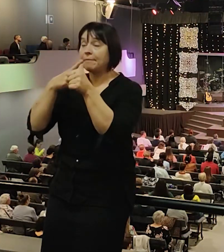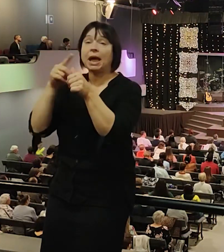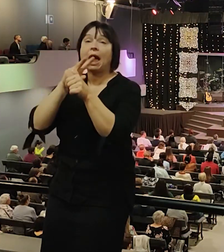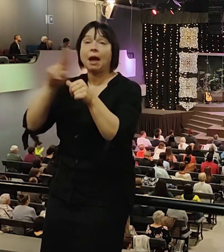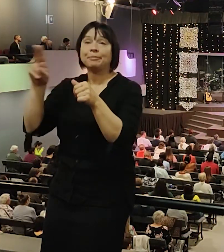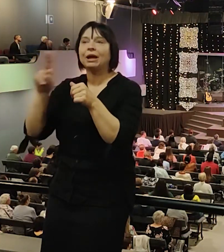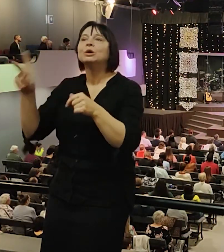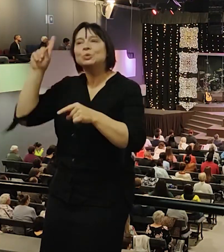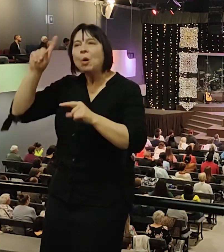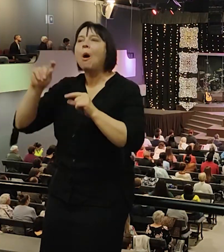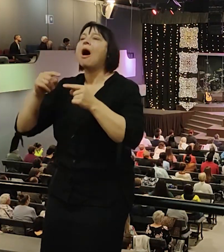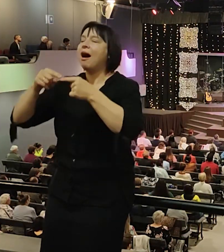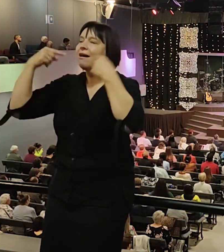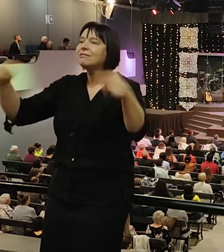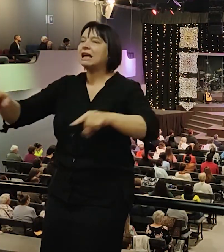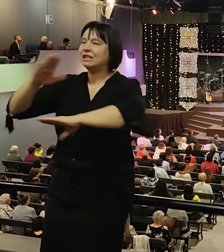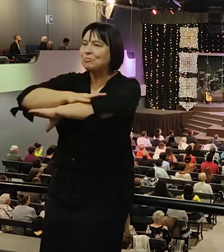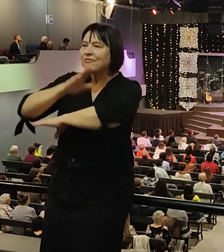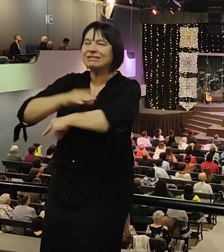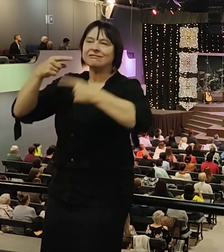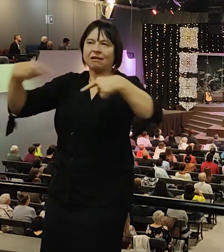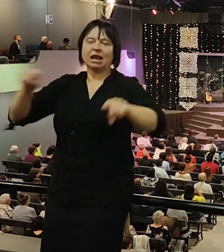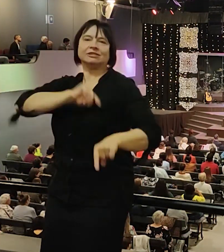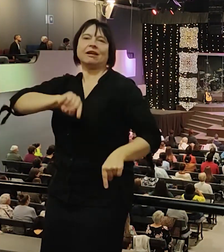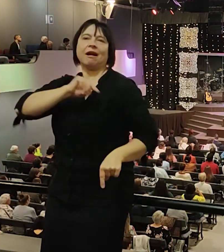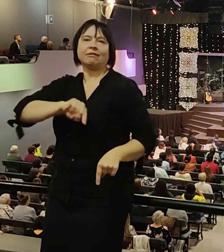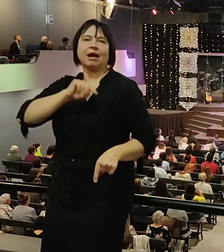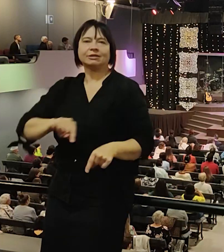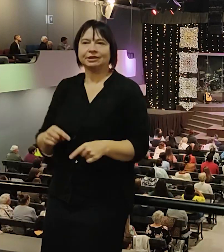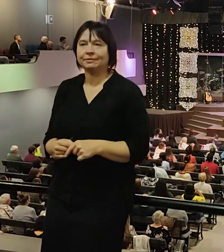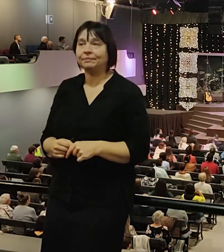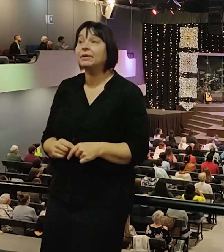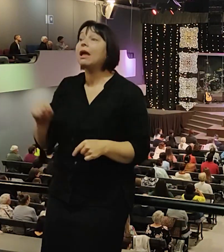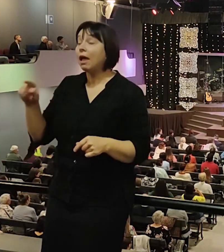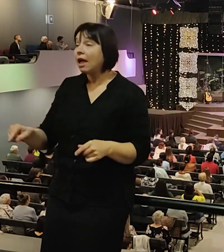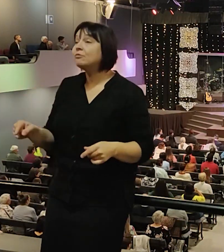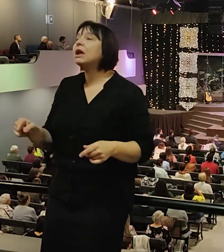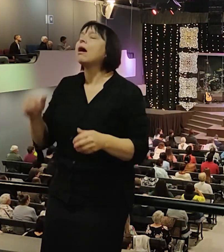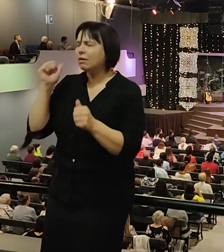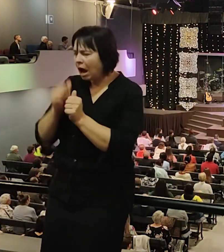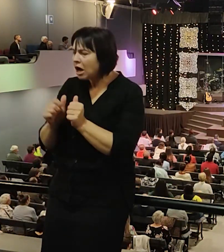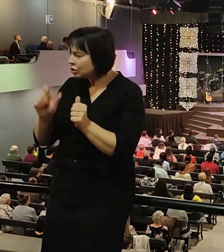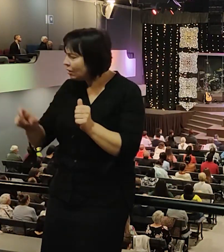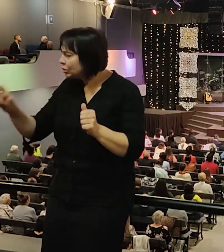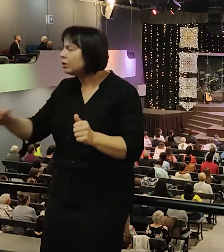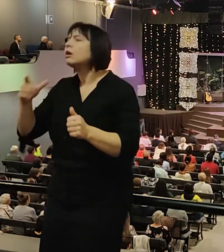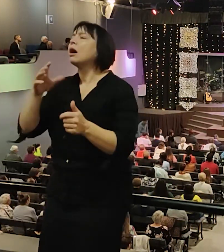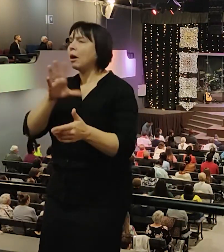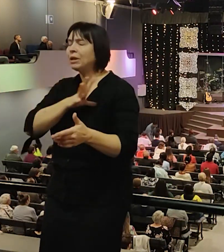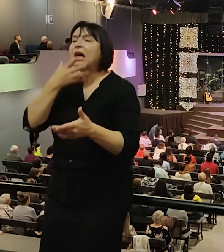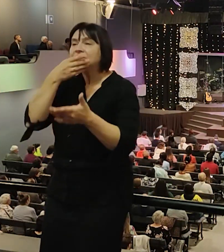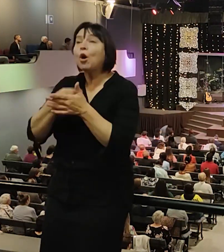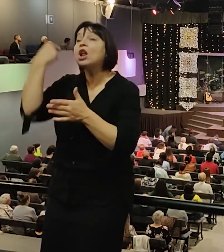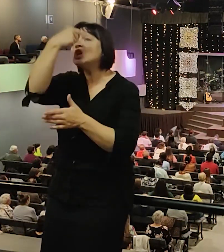своим поведением, своим характером. И они прожили свою личную жизнь каждый. И с